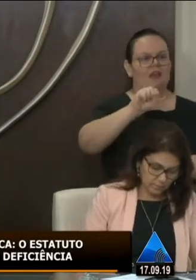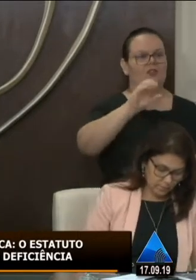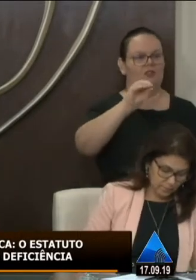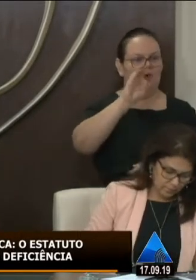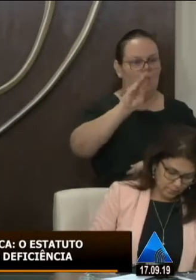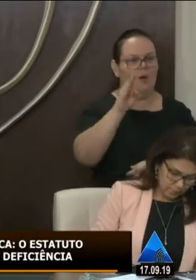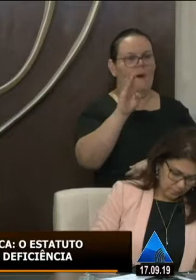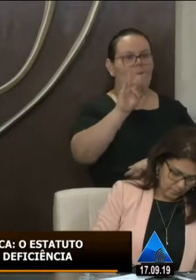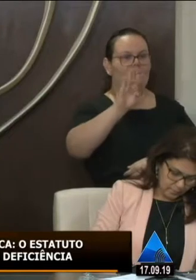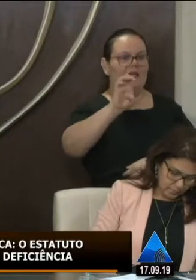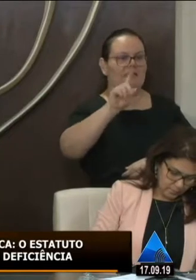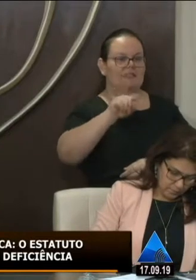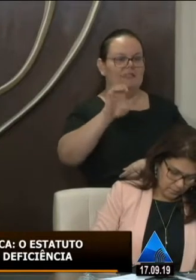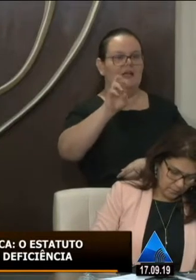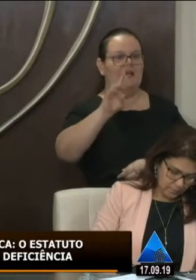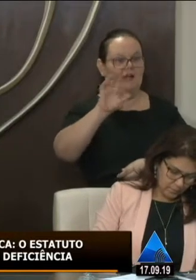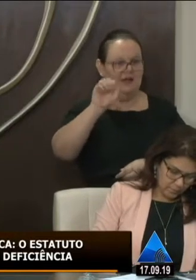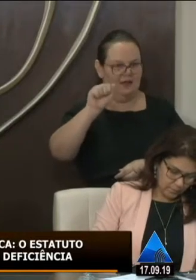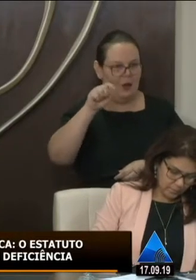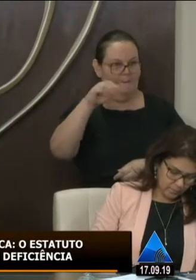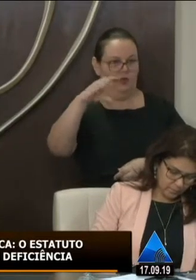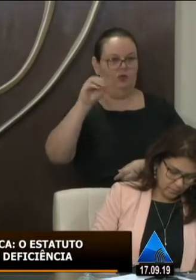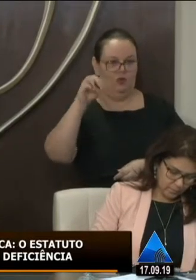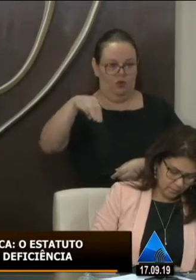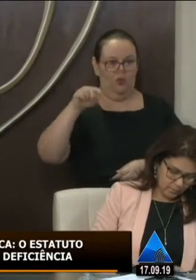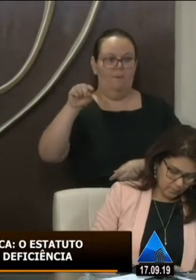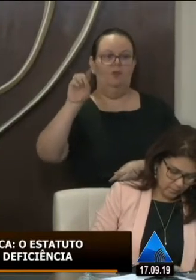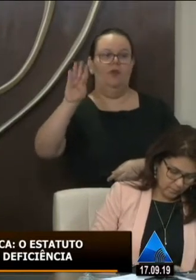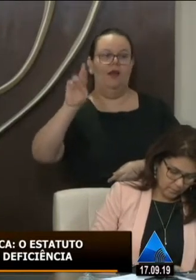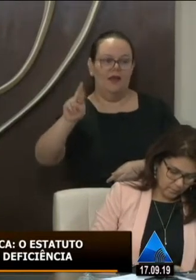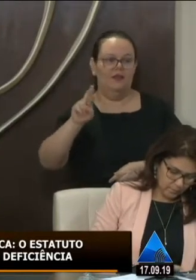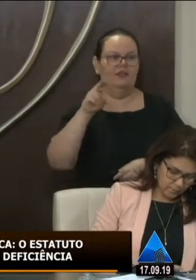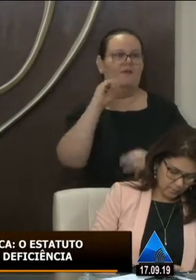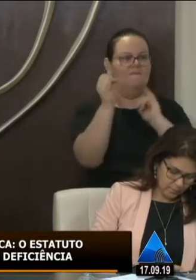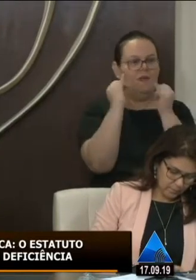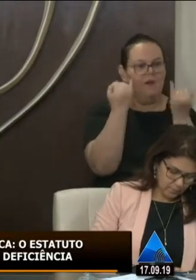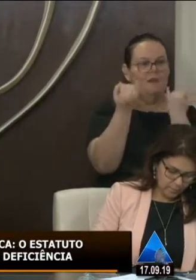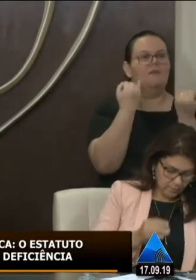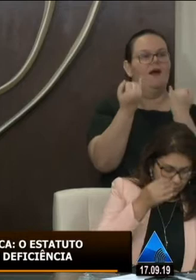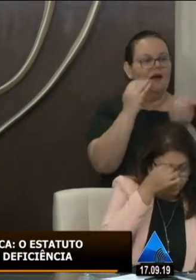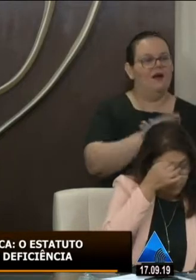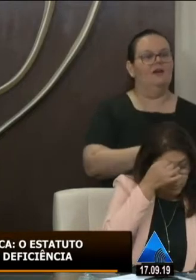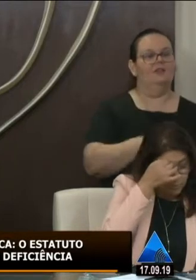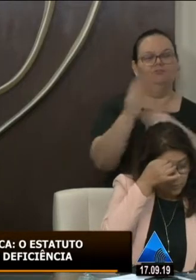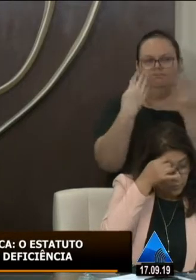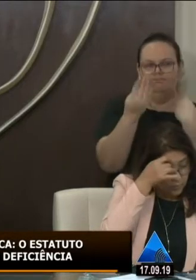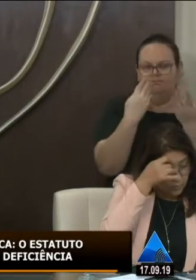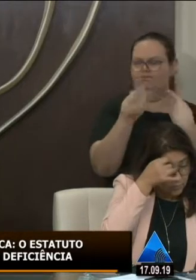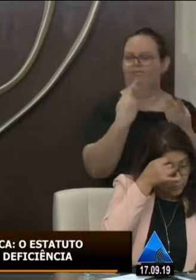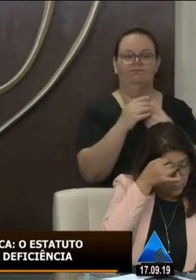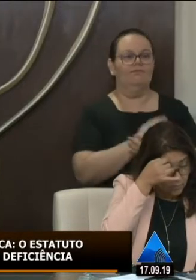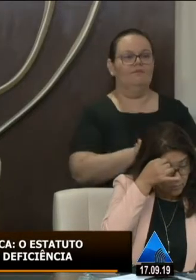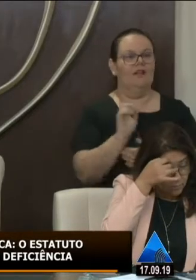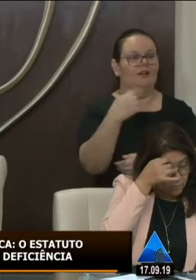.br fazer lá a sua proposição interagir conosco mas nós